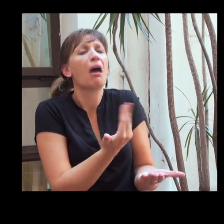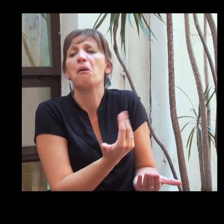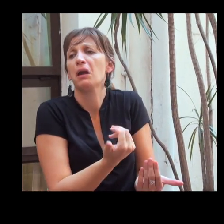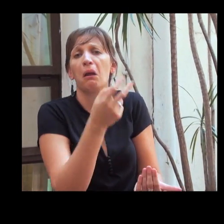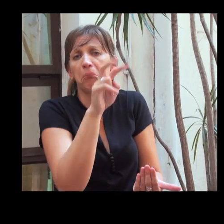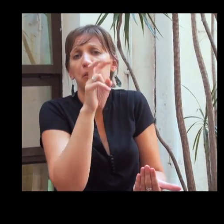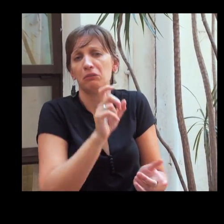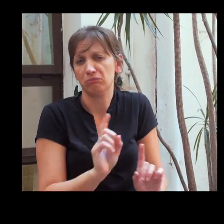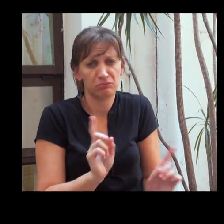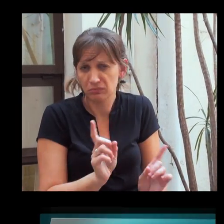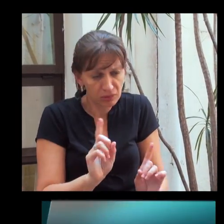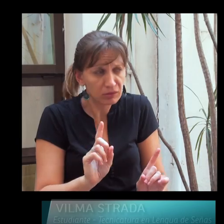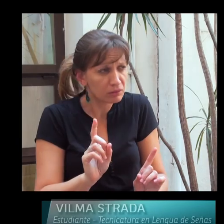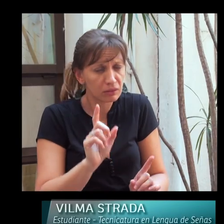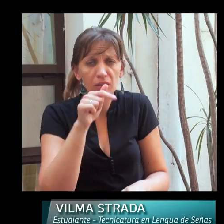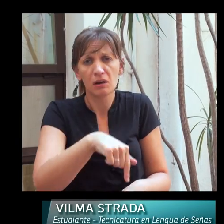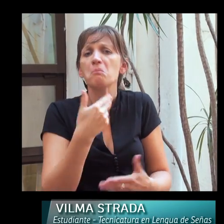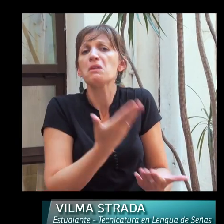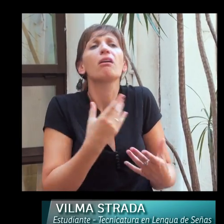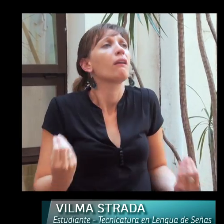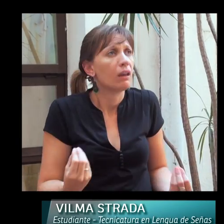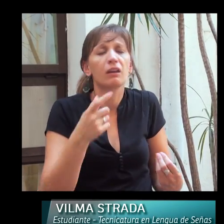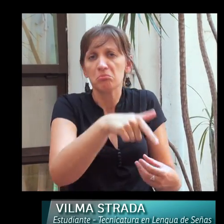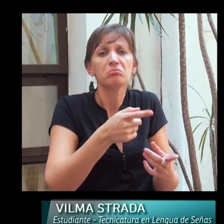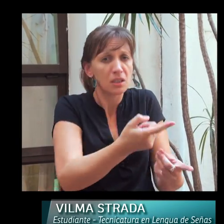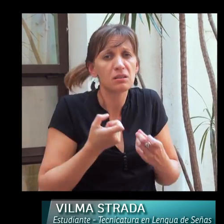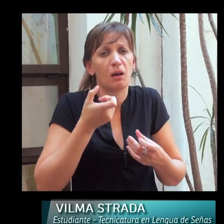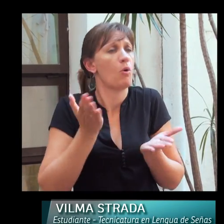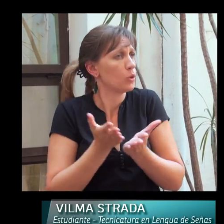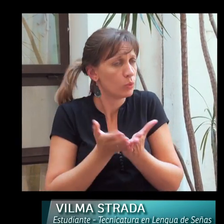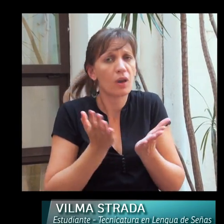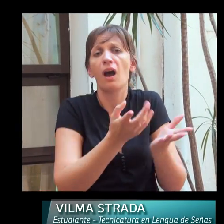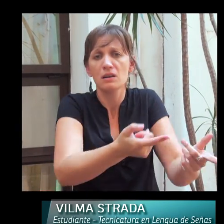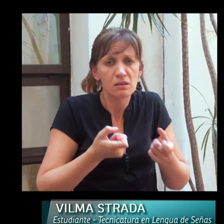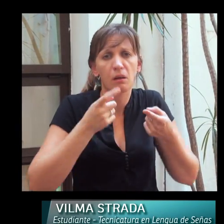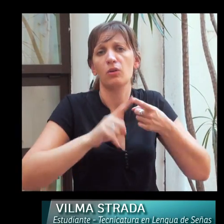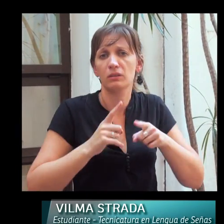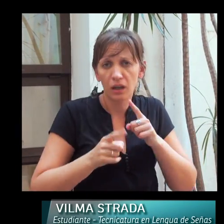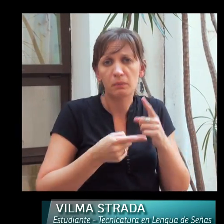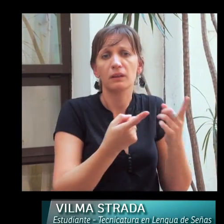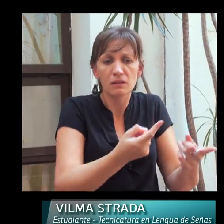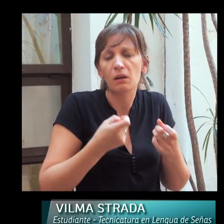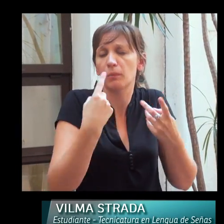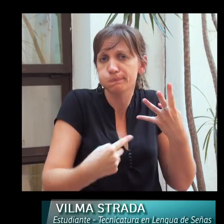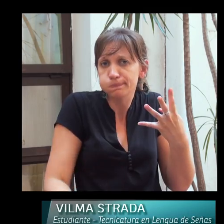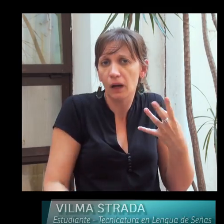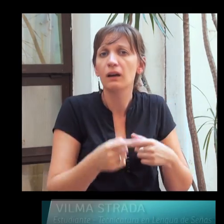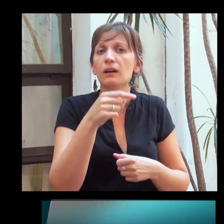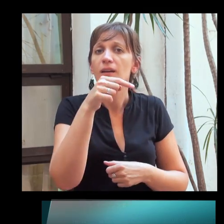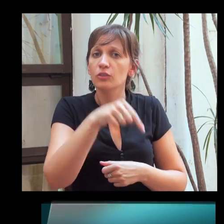pensiones o no le pide, o cosas fuera de lugar. Le pide formación, estudio, intérpretes. Y me